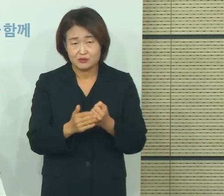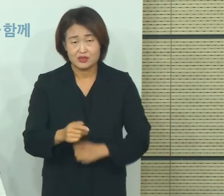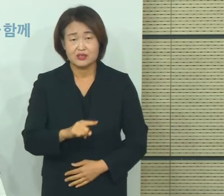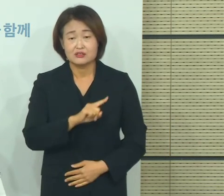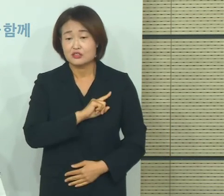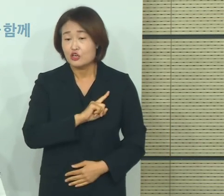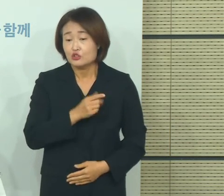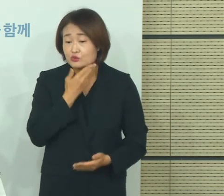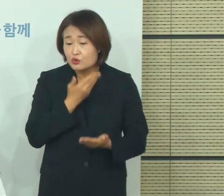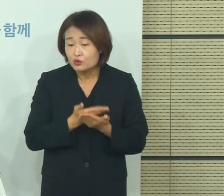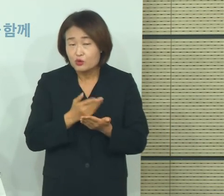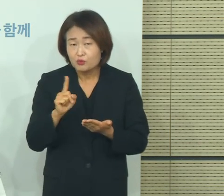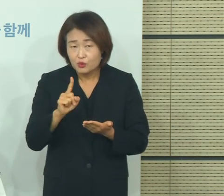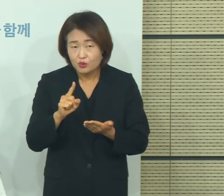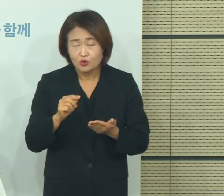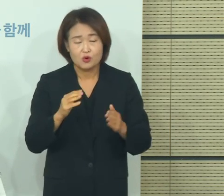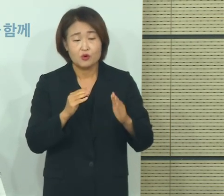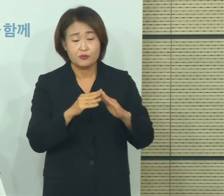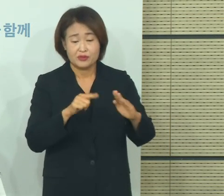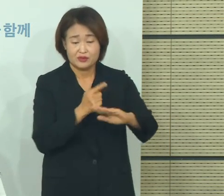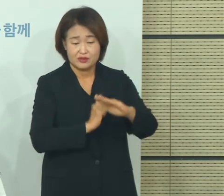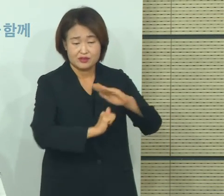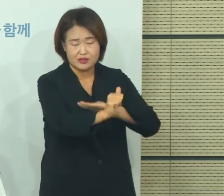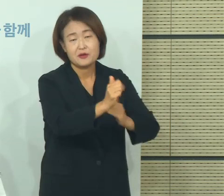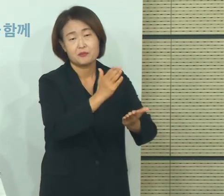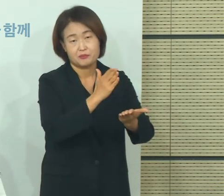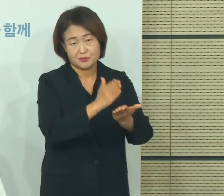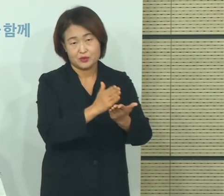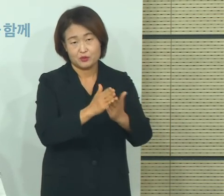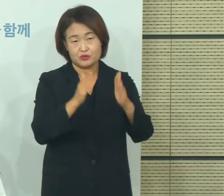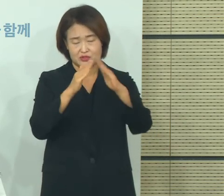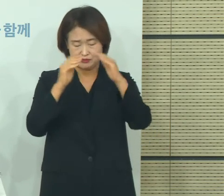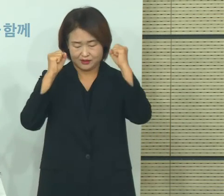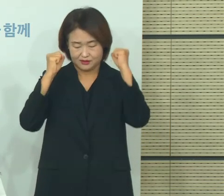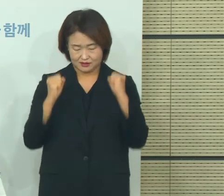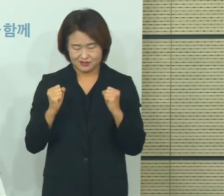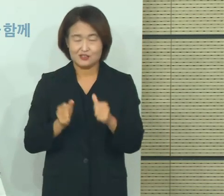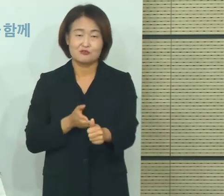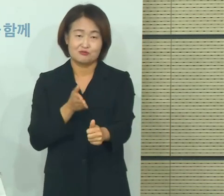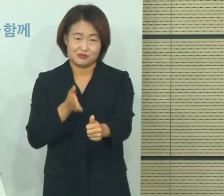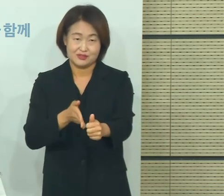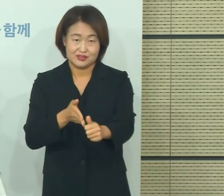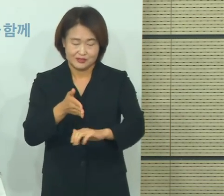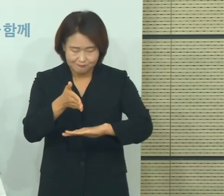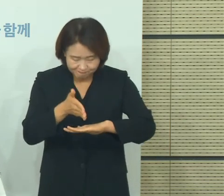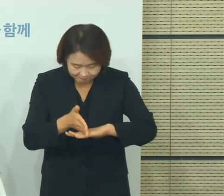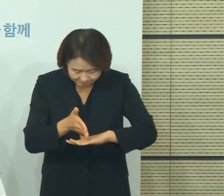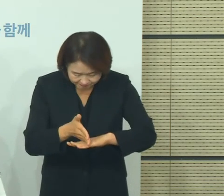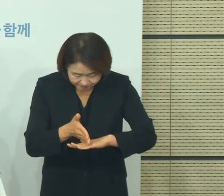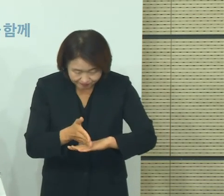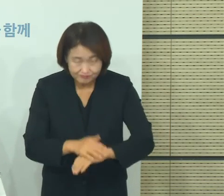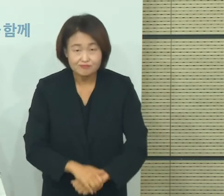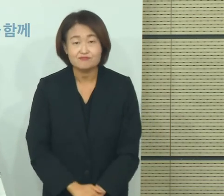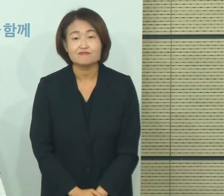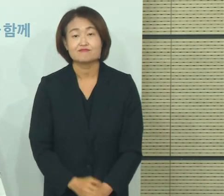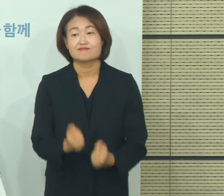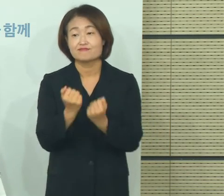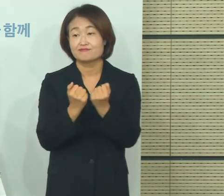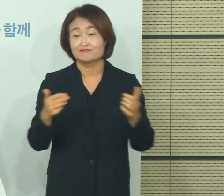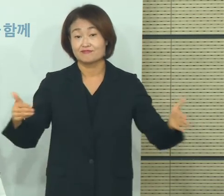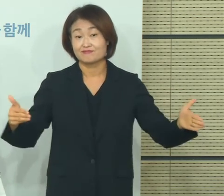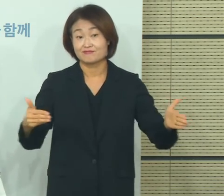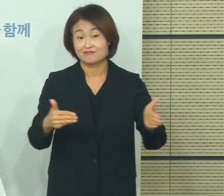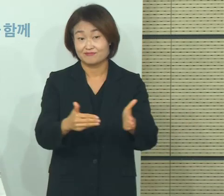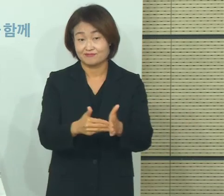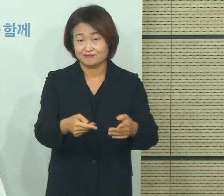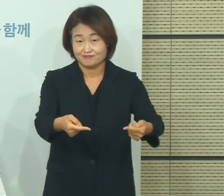상가해 주시고 집에 머물러 주시기를 거듭 부탁드리겠습니다. 감사합니다. 네 이것으로 브리핑을 마치겠습니다.